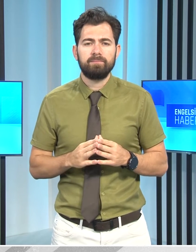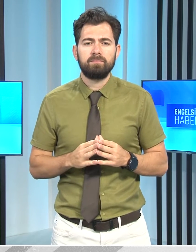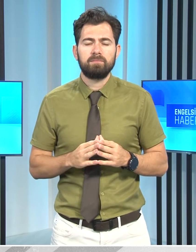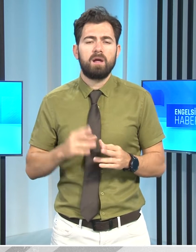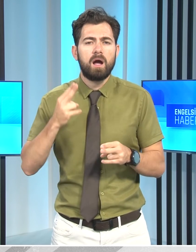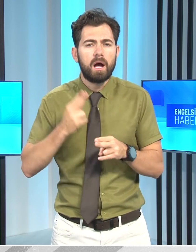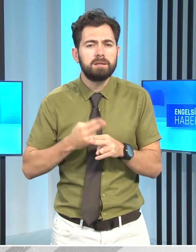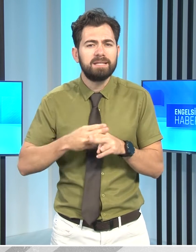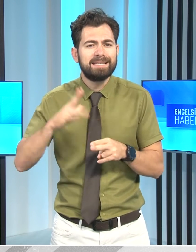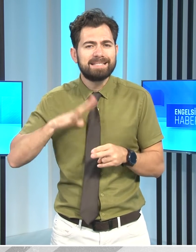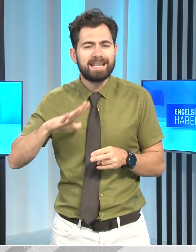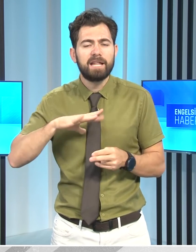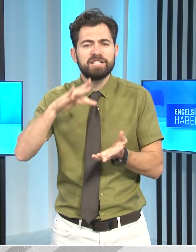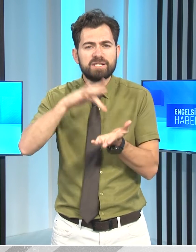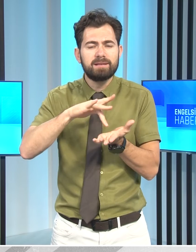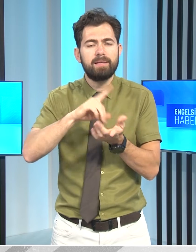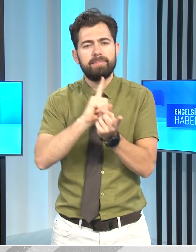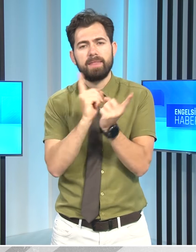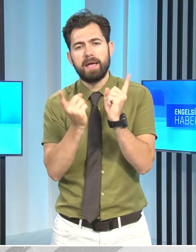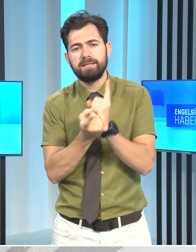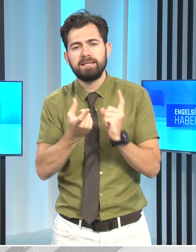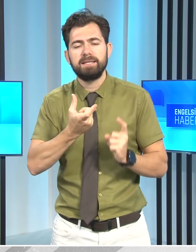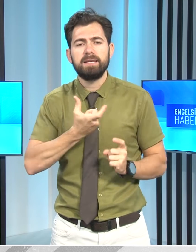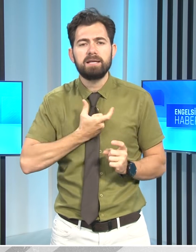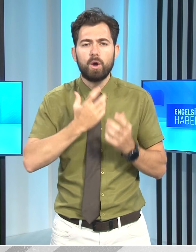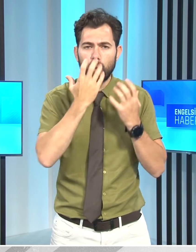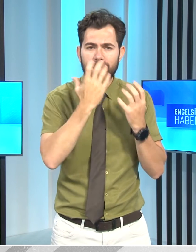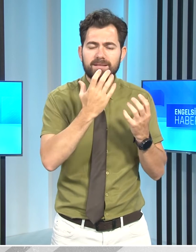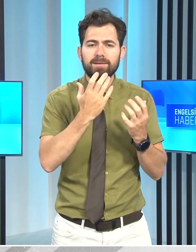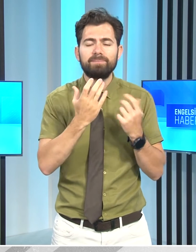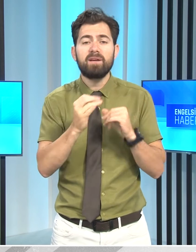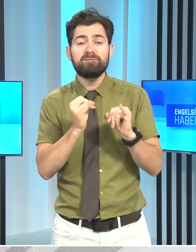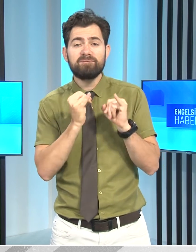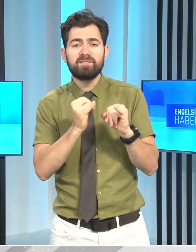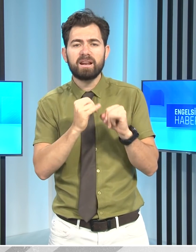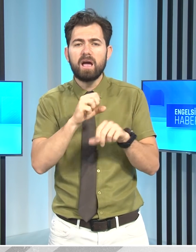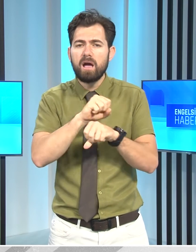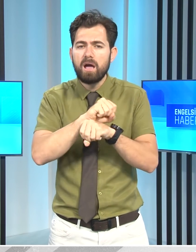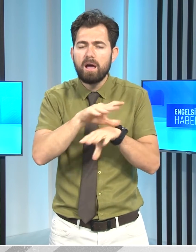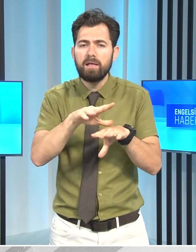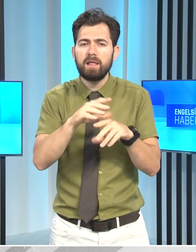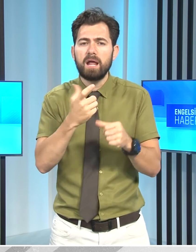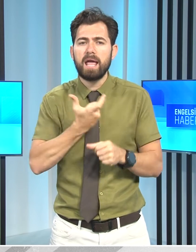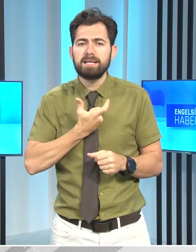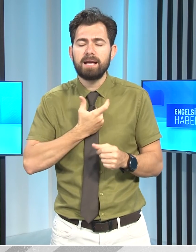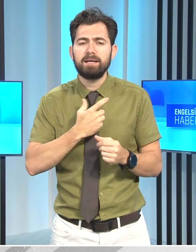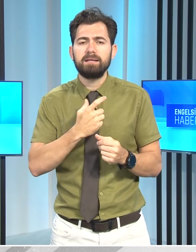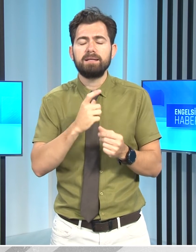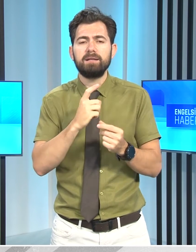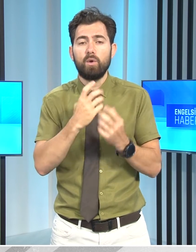İvediliği istenen ceza değişiklik yasa tasarısı, müşsidane yayınlar yasa tasarısıyla,